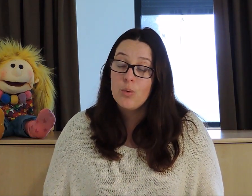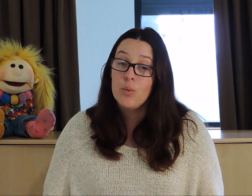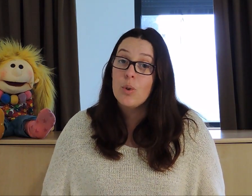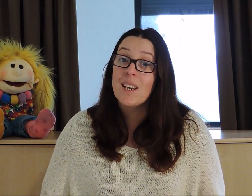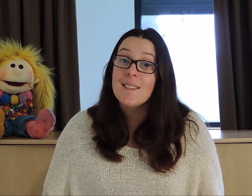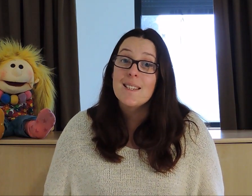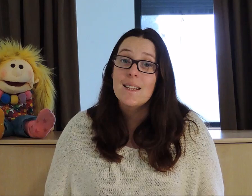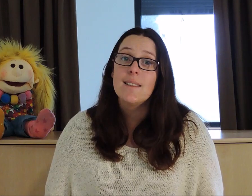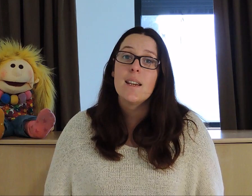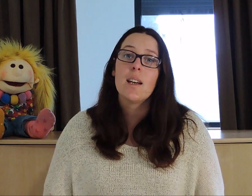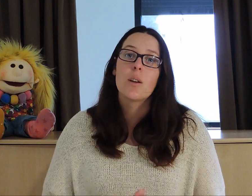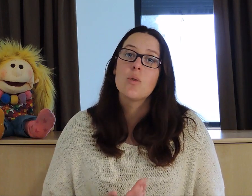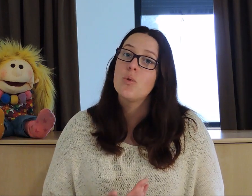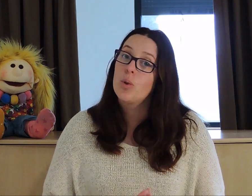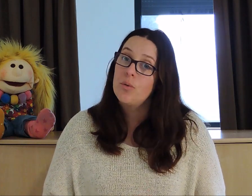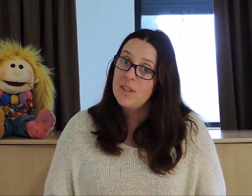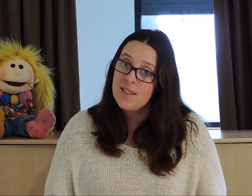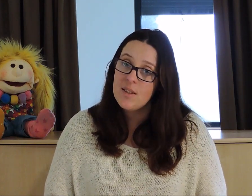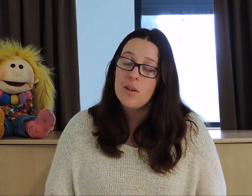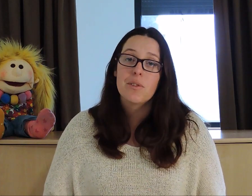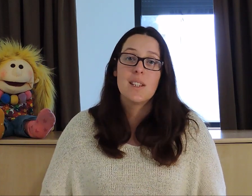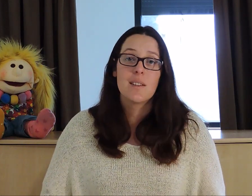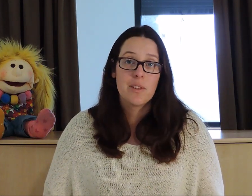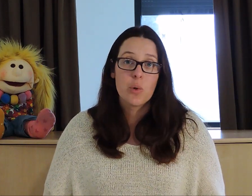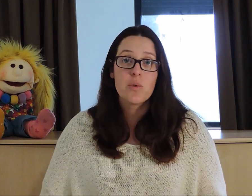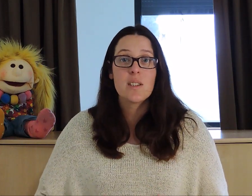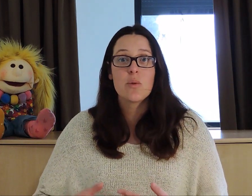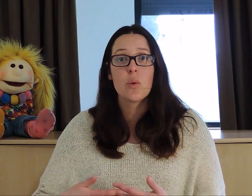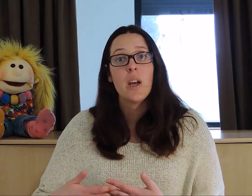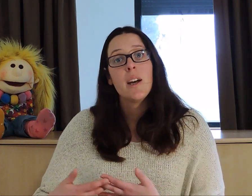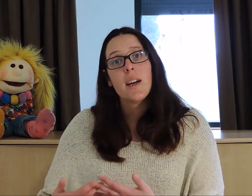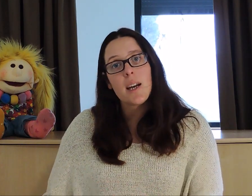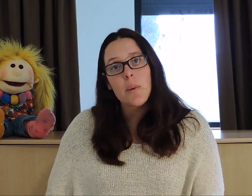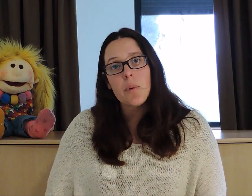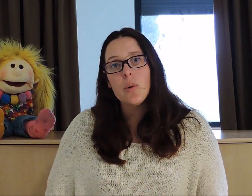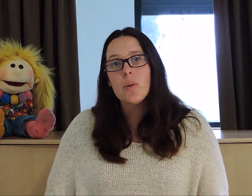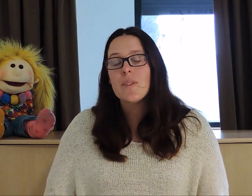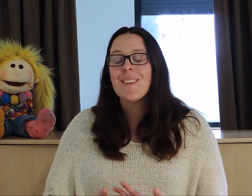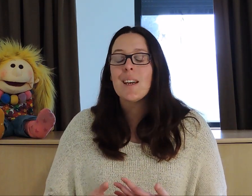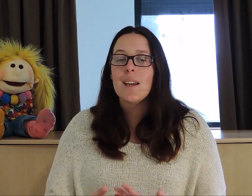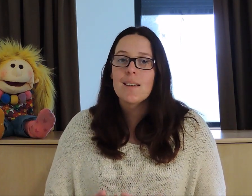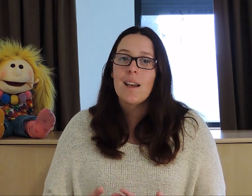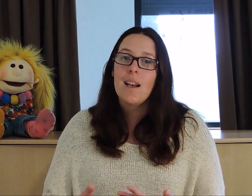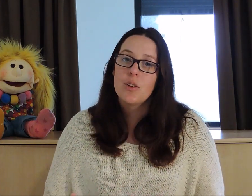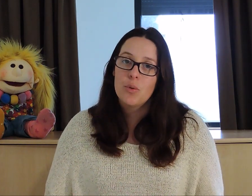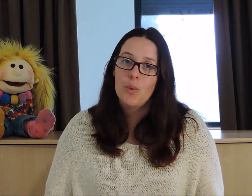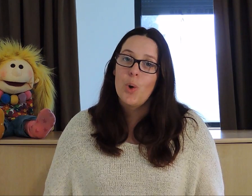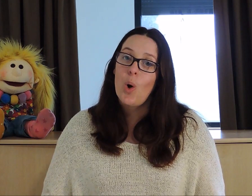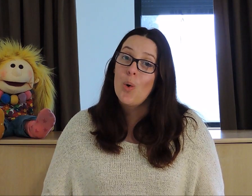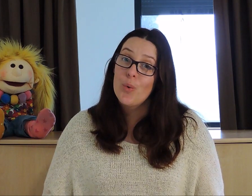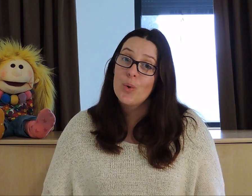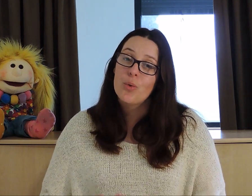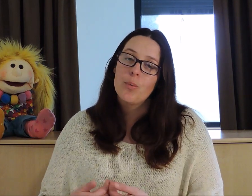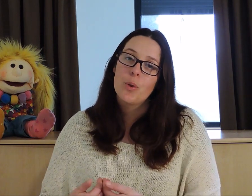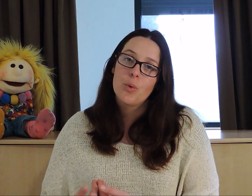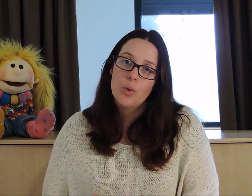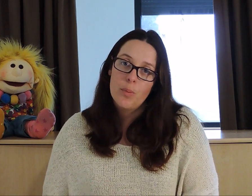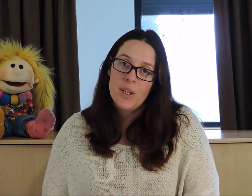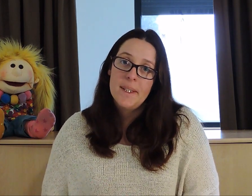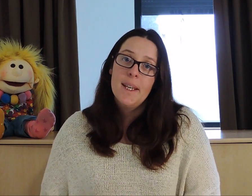crise sanitaire à cause du Covid-19 qui est un virus qui se répand très très largement en France comme dans d'autres pays.